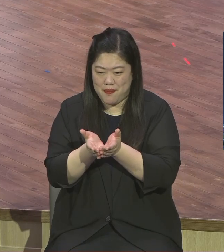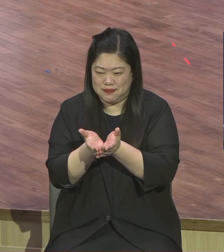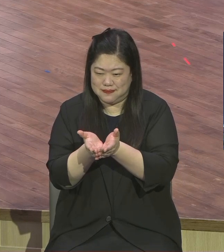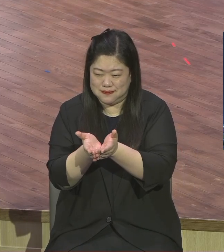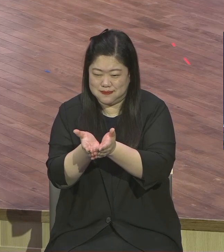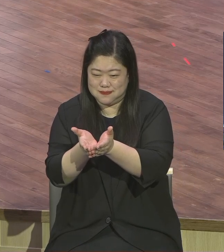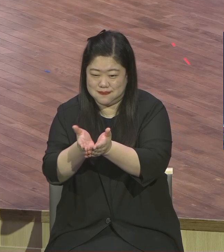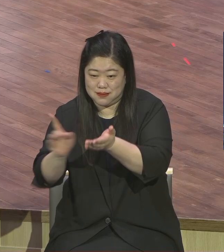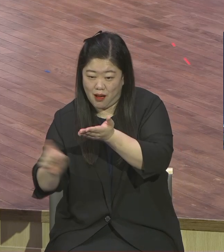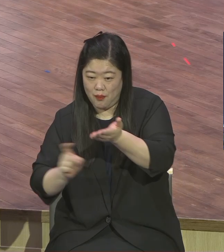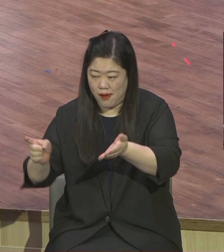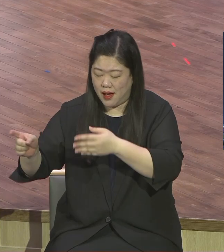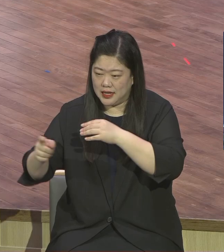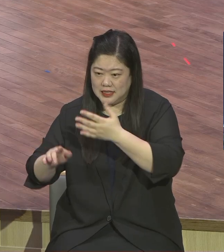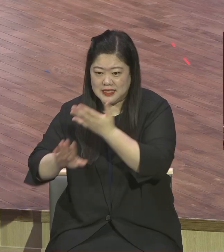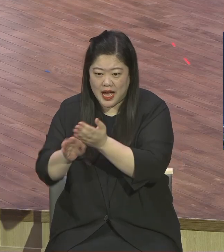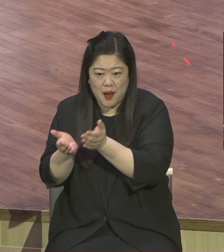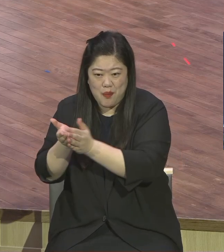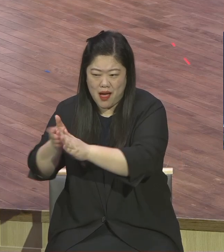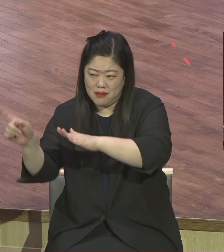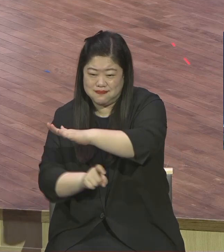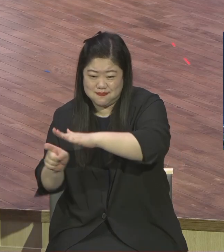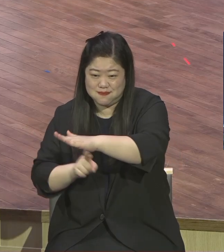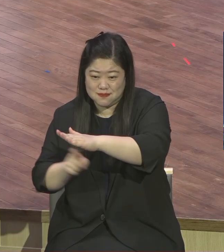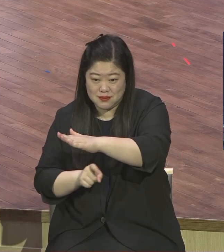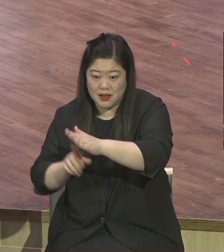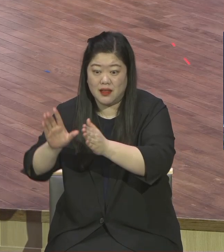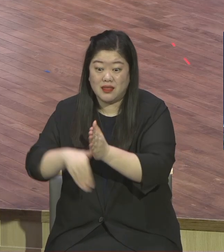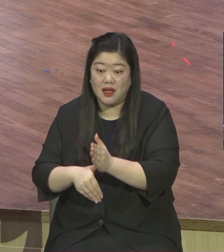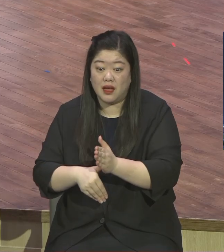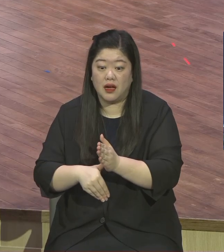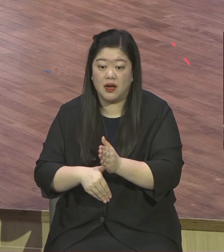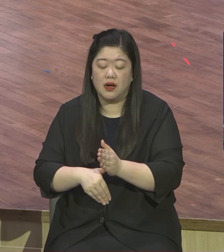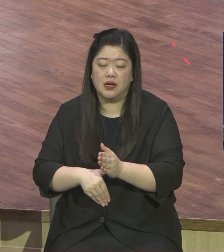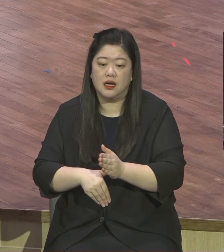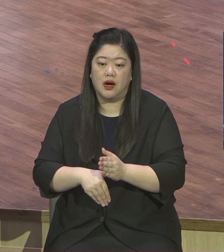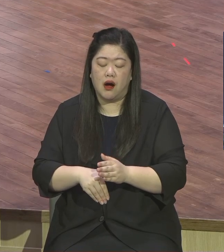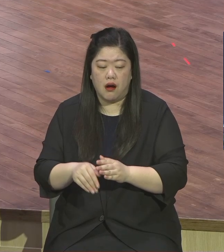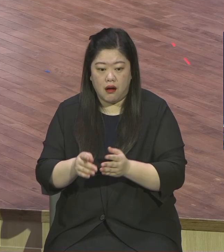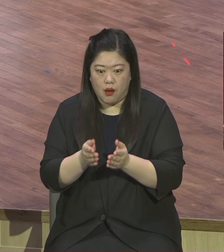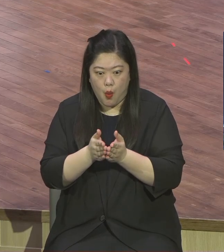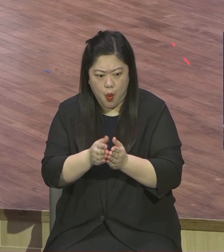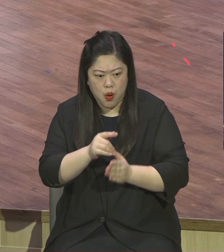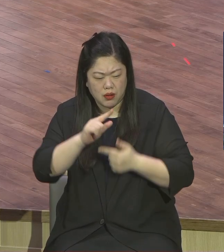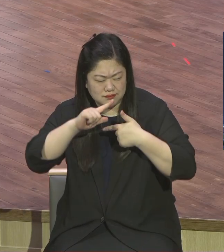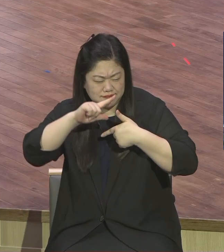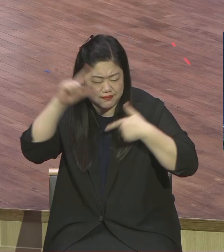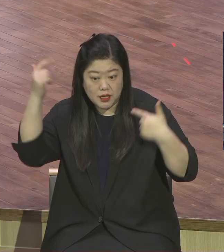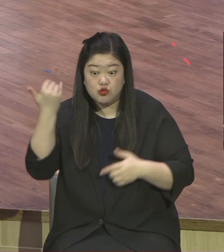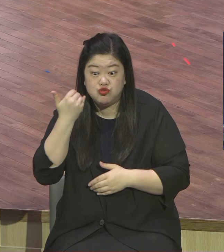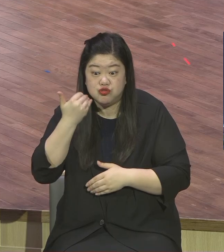그러니까 하나님이 선하다는 것하고 사람들이 선하다는 것은 전혀 다른 거예요